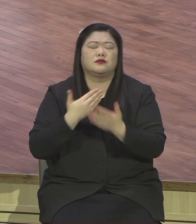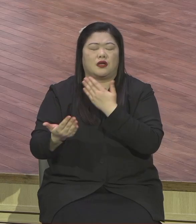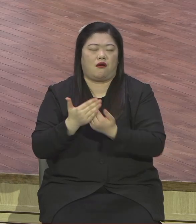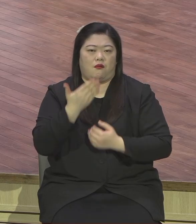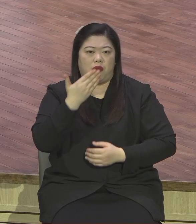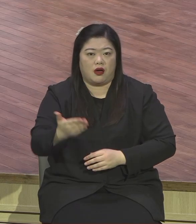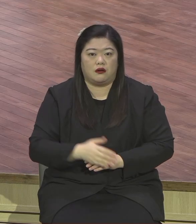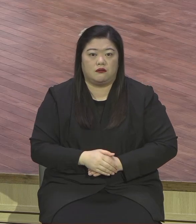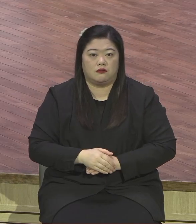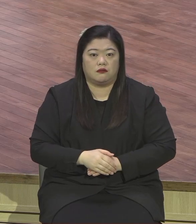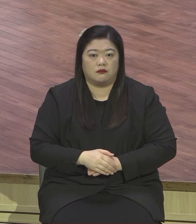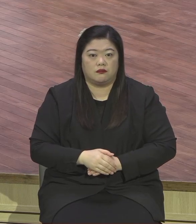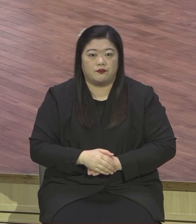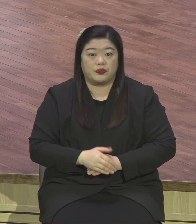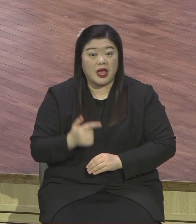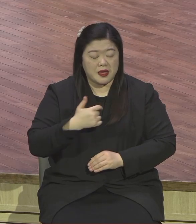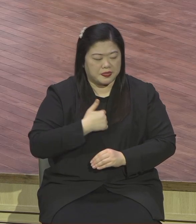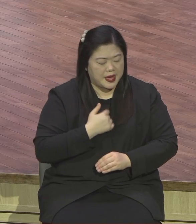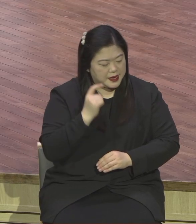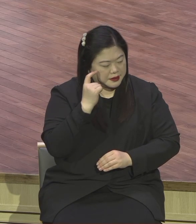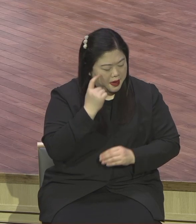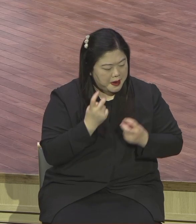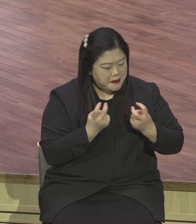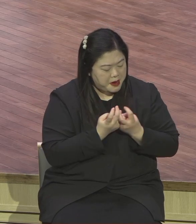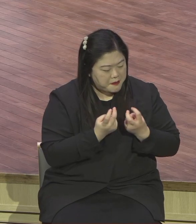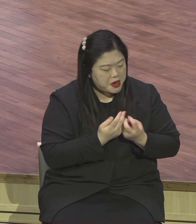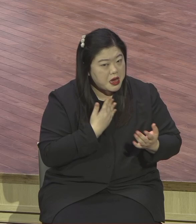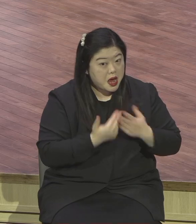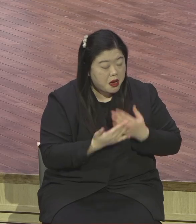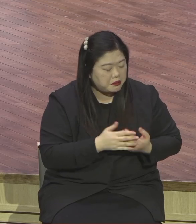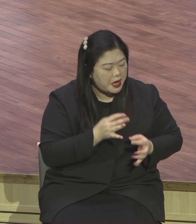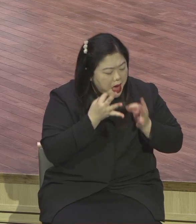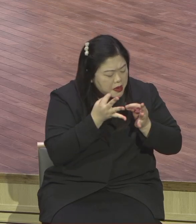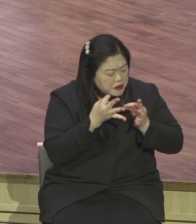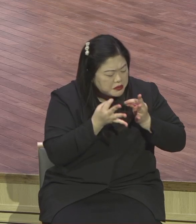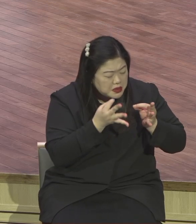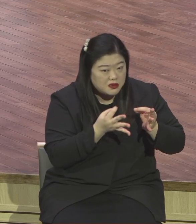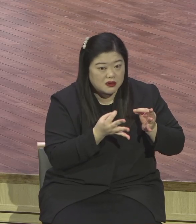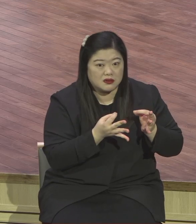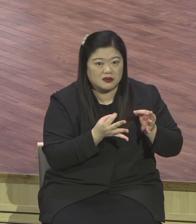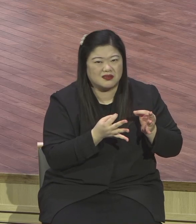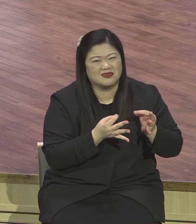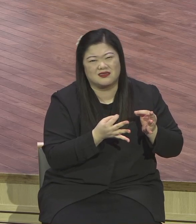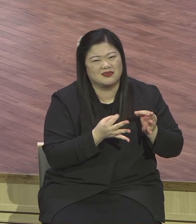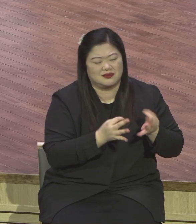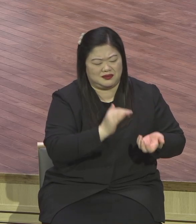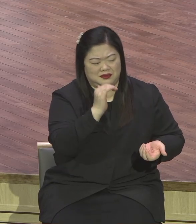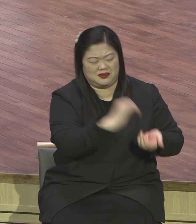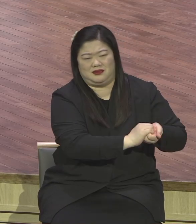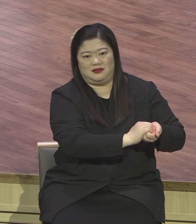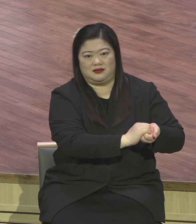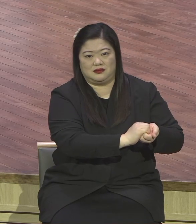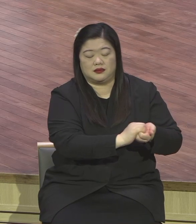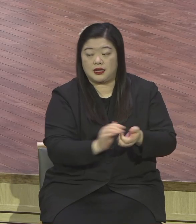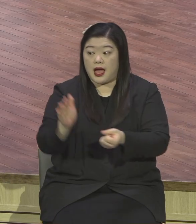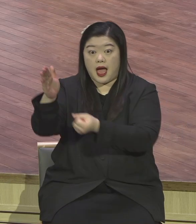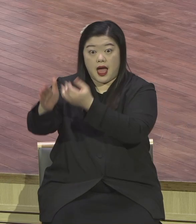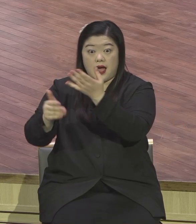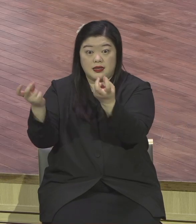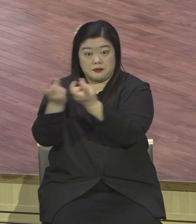능력까지만 안되니까 하나님의 능력이 나타내되니까 하나님의 스케일을 체험하는 겁니다. 이 모든 문제의